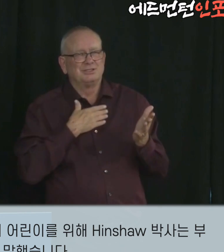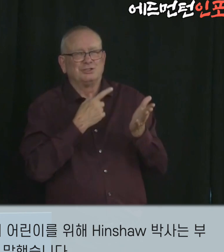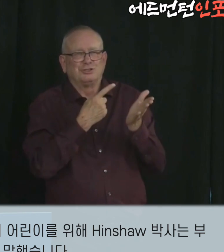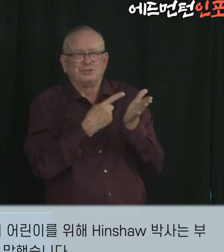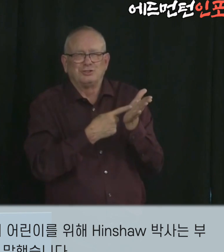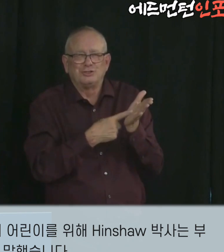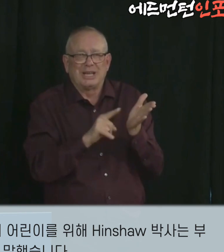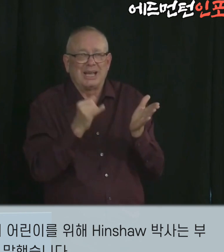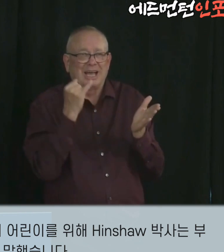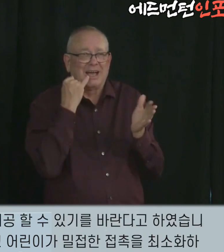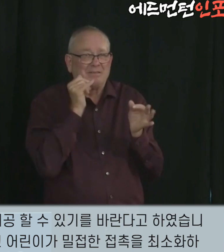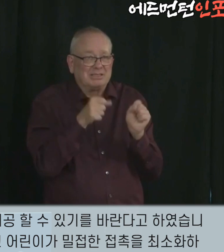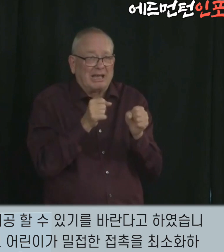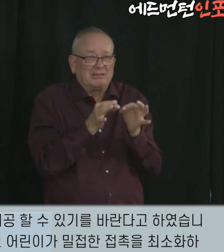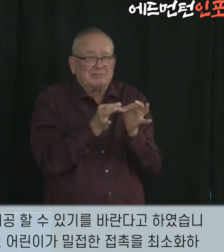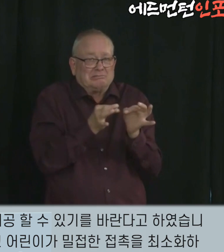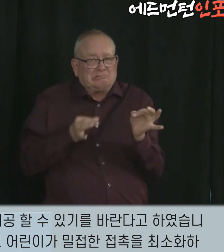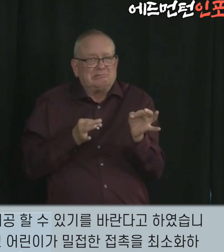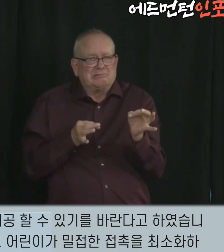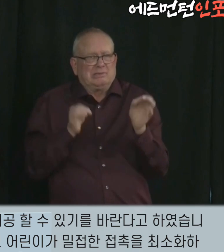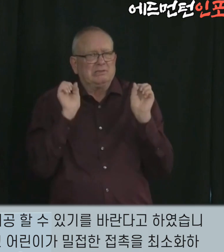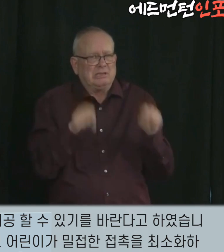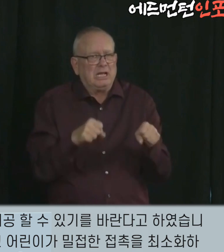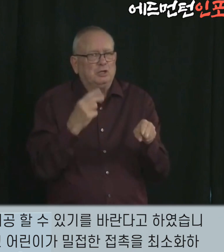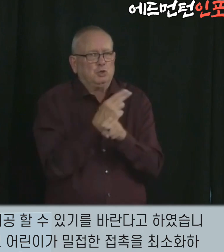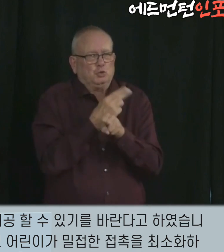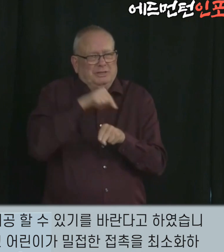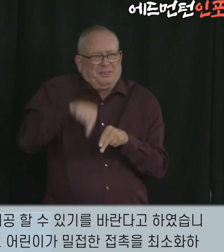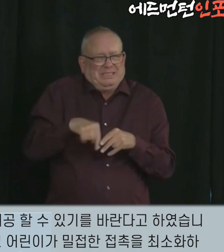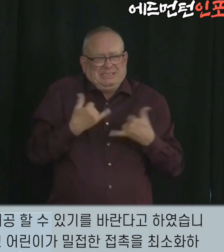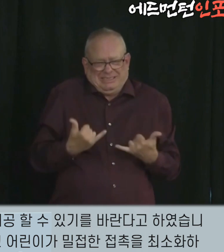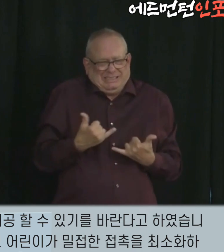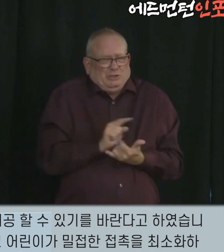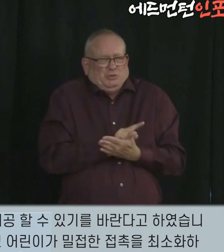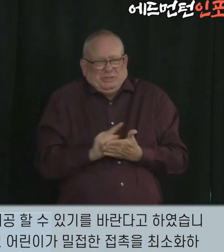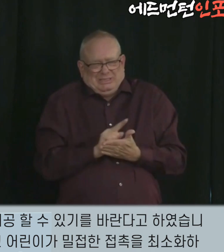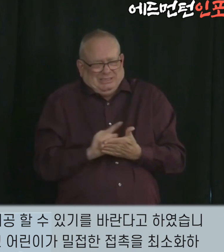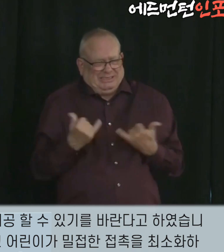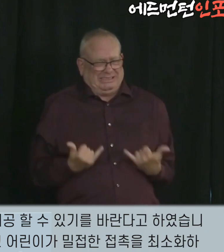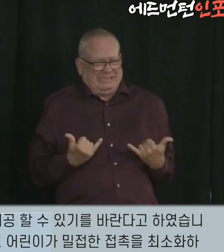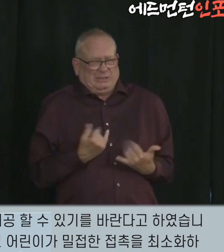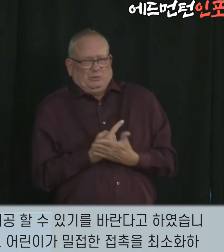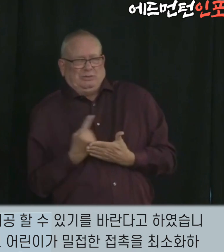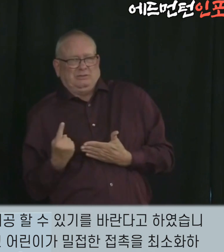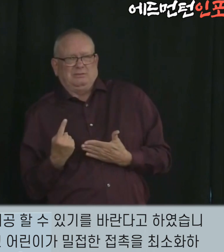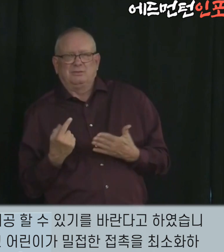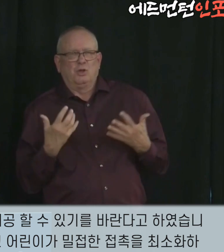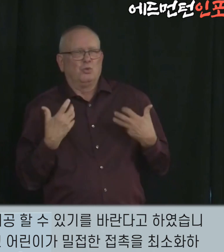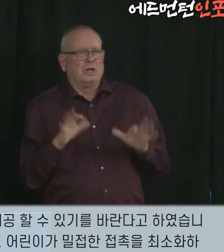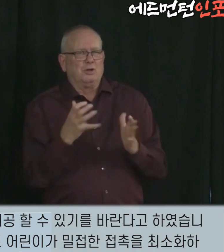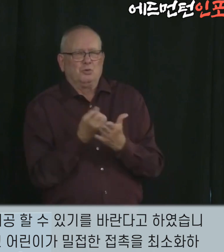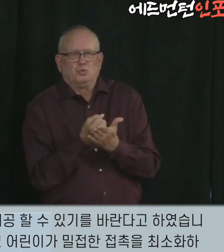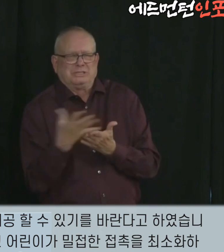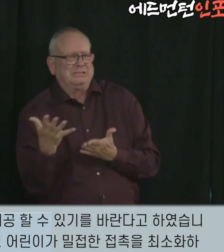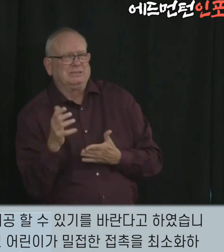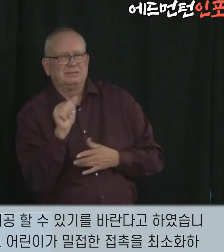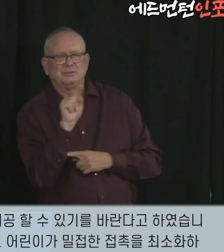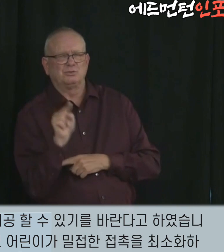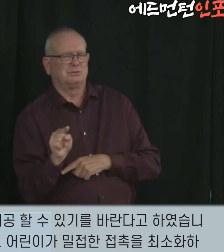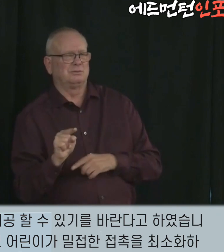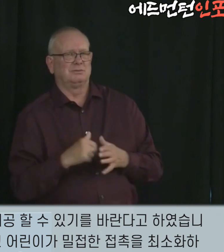감소해야 한다고 말했습니다. 모든 부모가 따를 수 있는 매우 간단한 규칙을 제공할 수 있기를 바란다고 하였습니다.